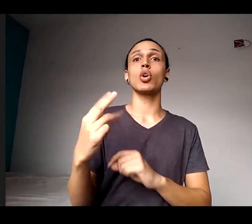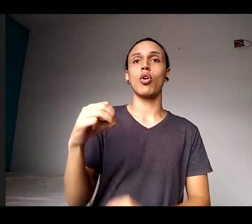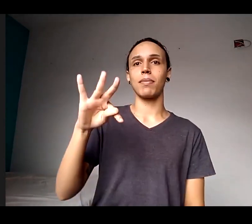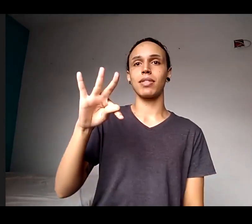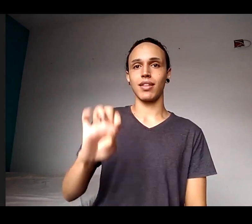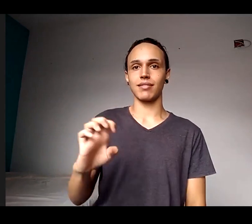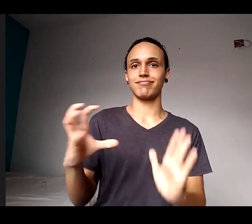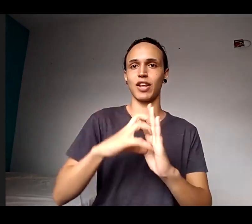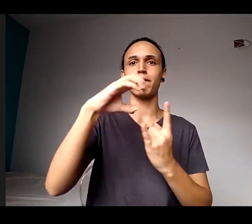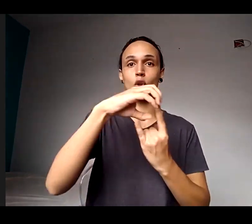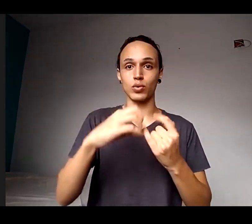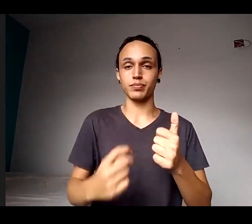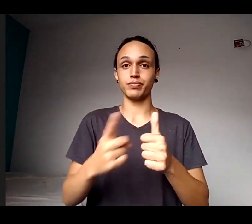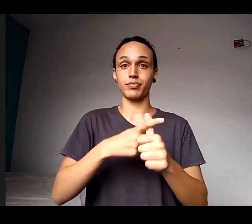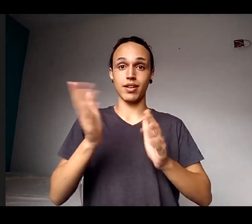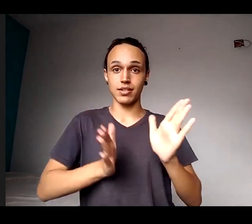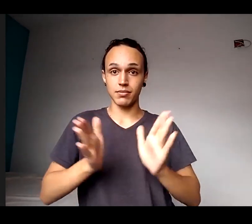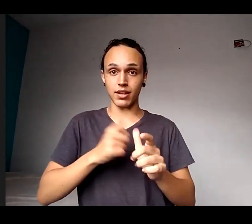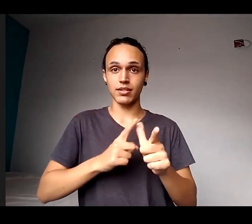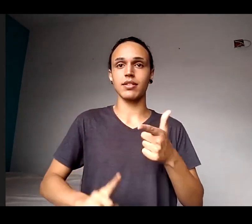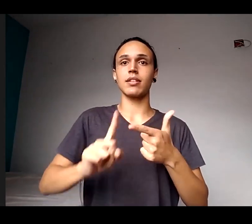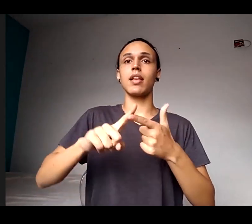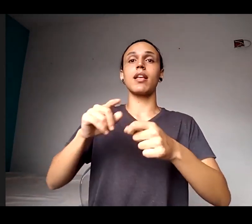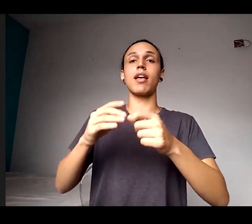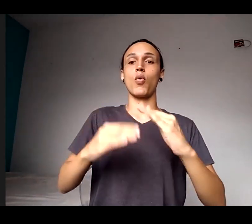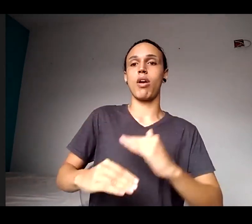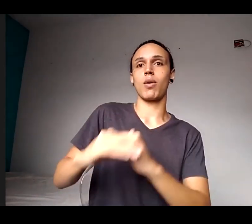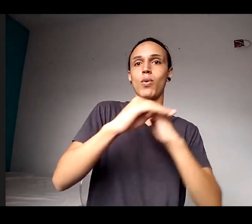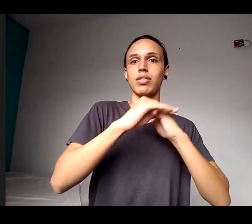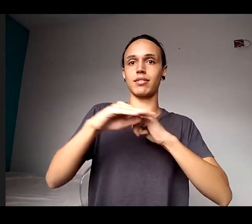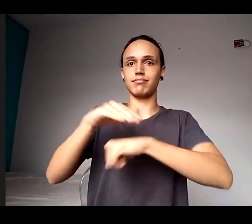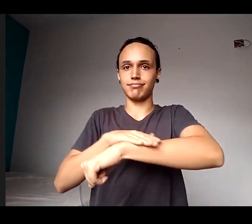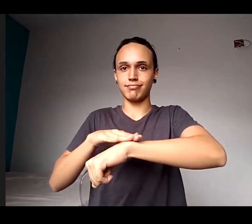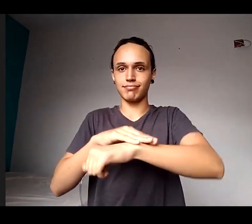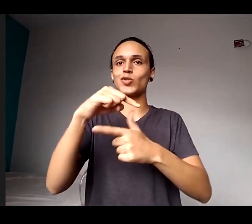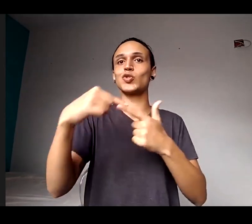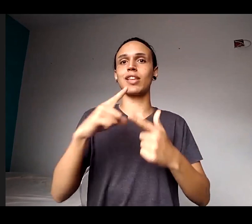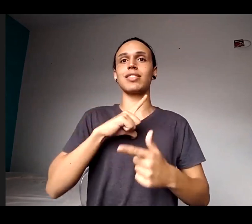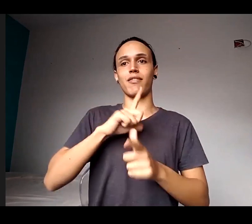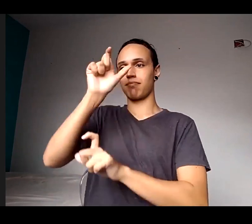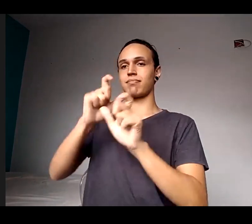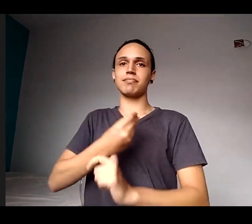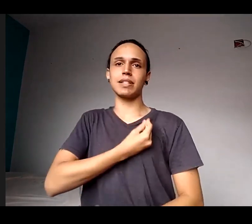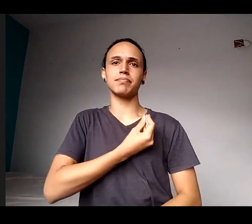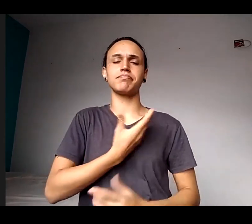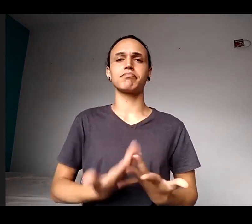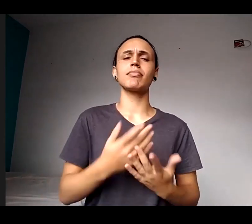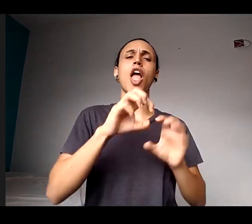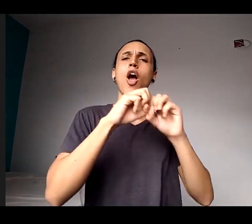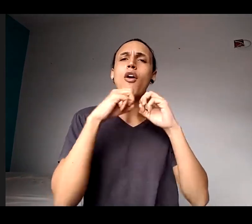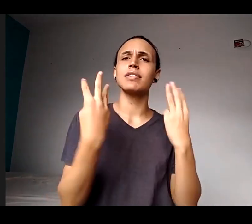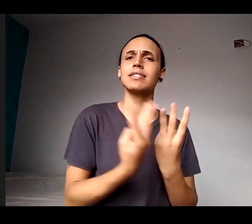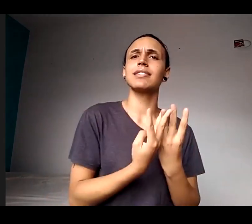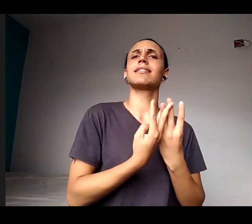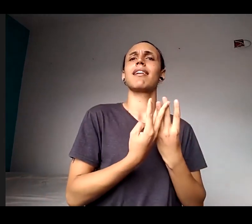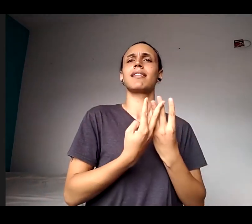e nas nossas oficinas de consenso para a construção dos nossos questionários, dos nossos instrumentos